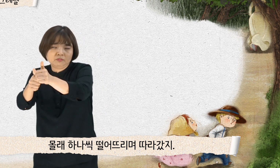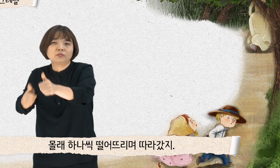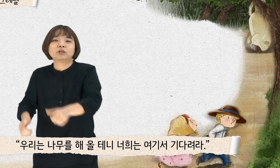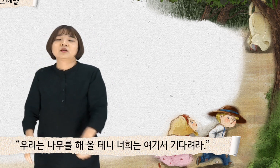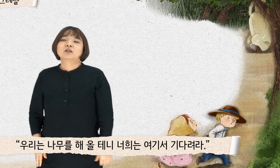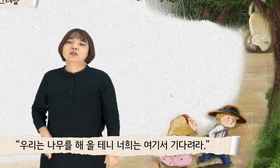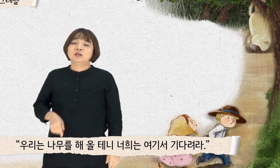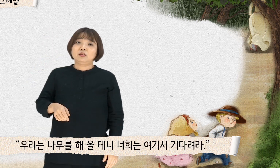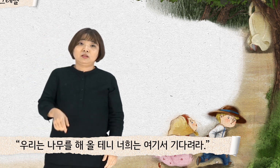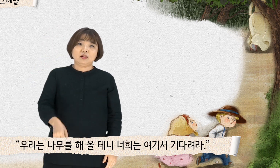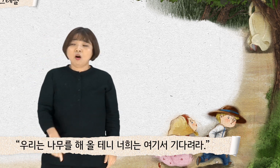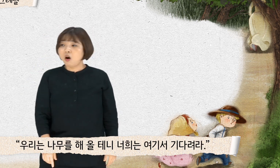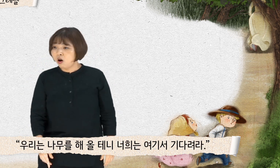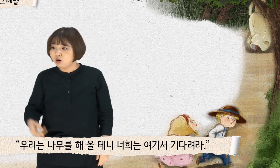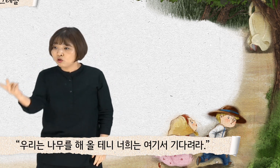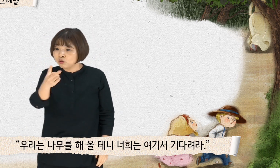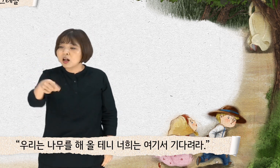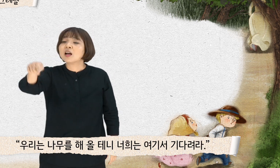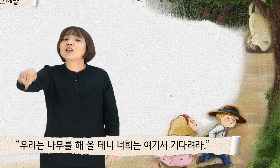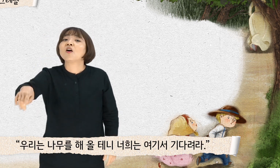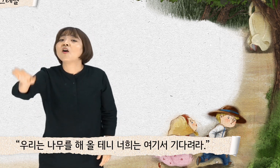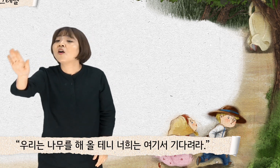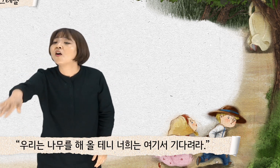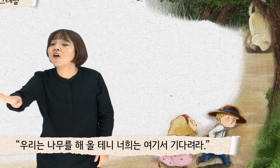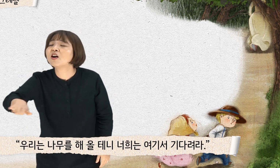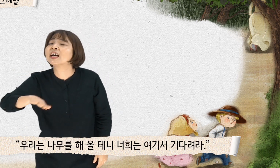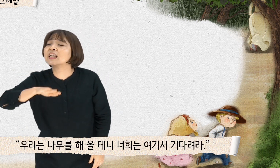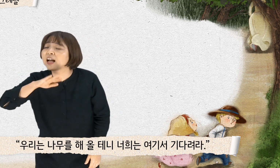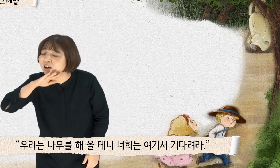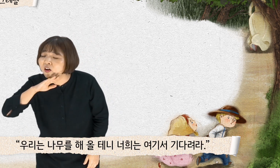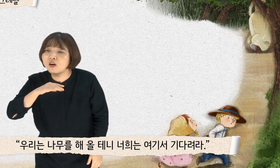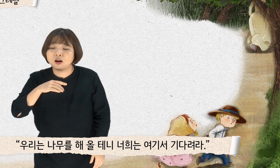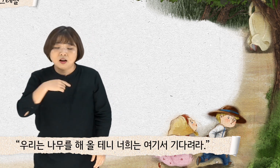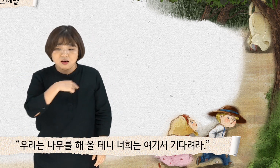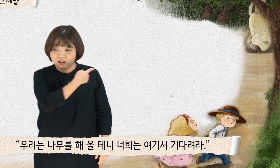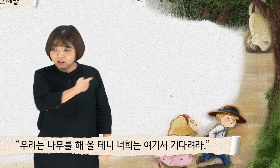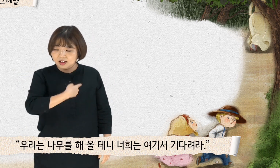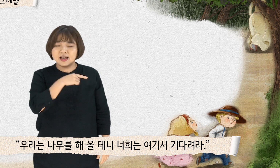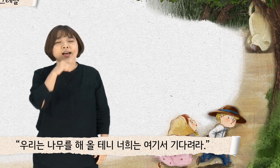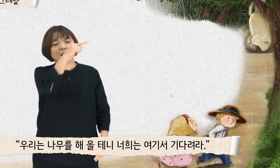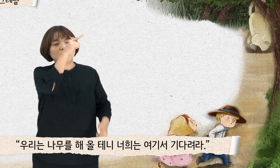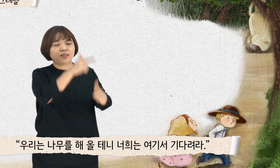우리는 나무를 해올 테니 너희는 여기서 기다려라.